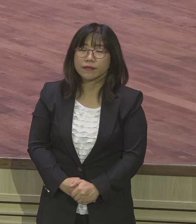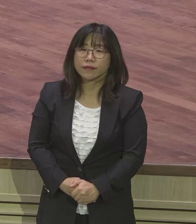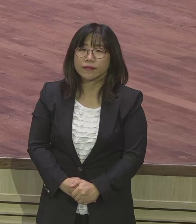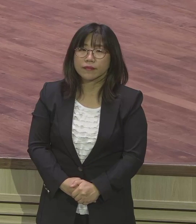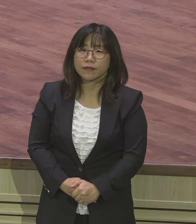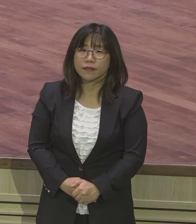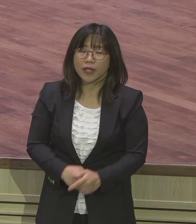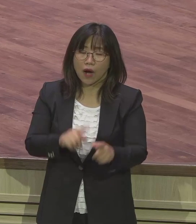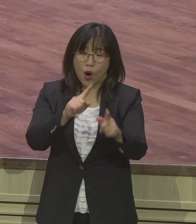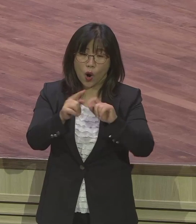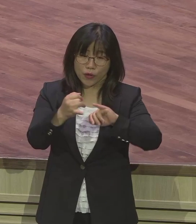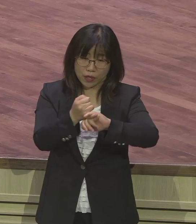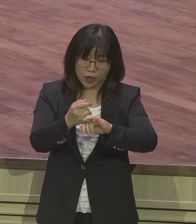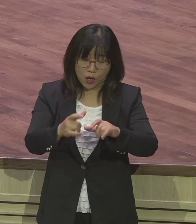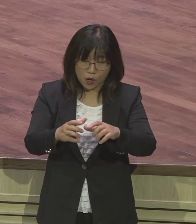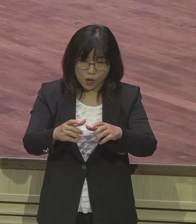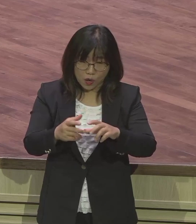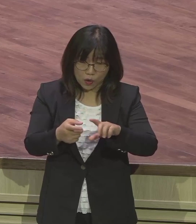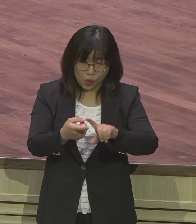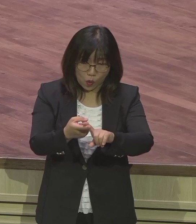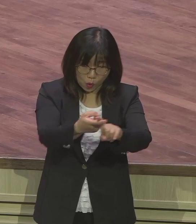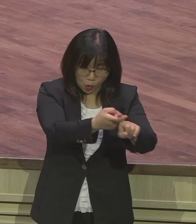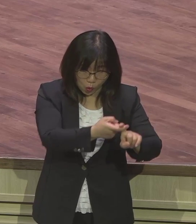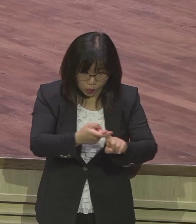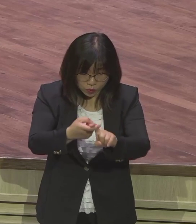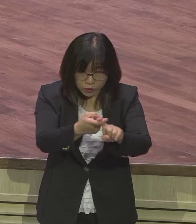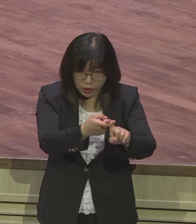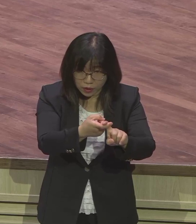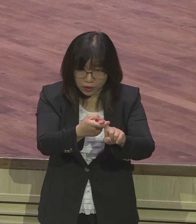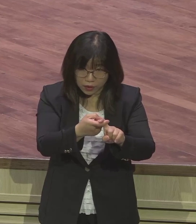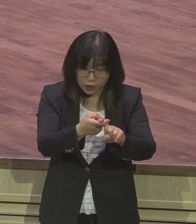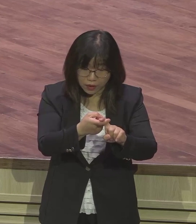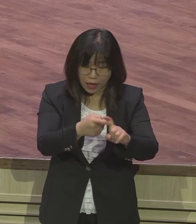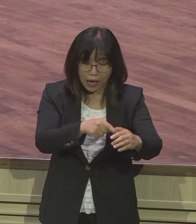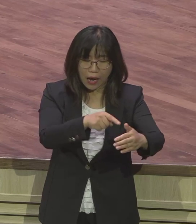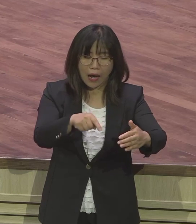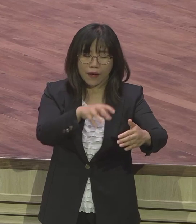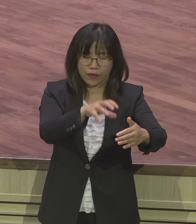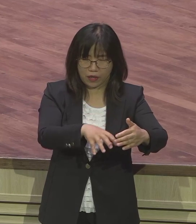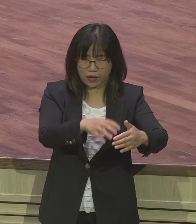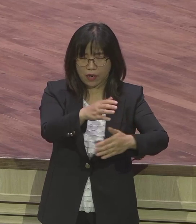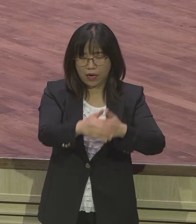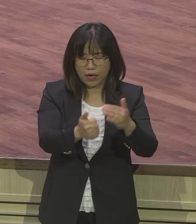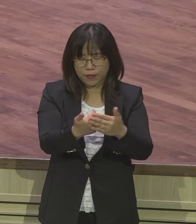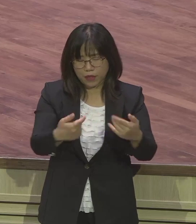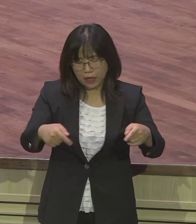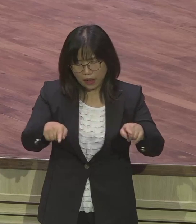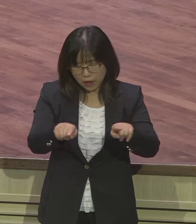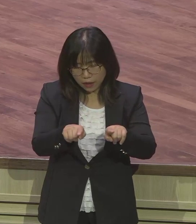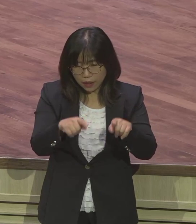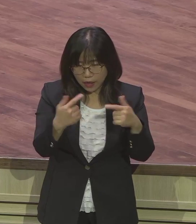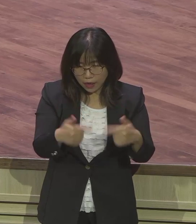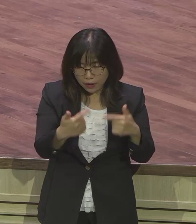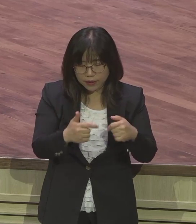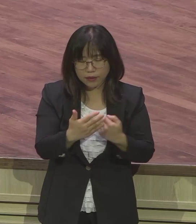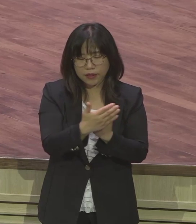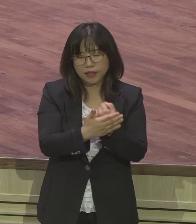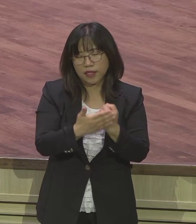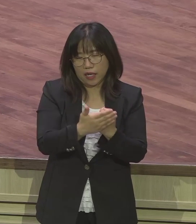때문에 문제가 많은데 그 문제 속에 하나님께서 늘 은혜를 보셔서 회복이 됐어요